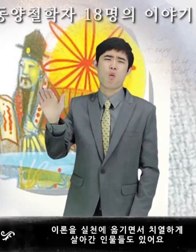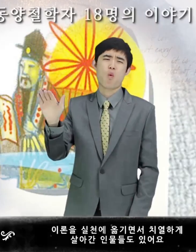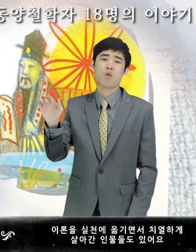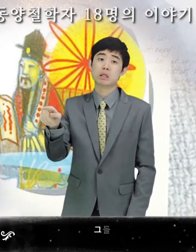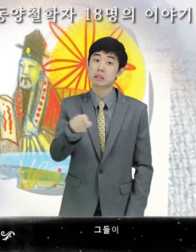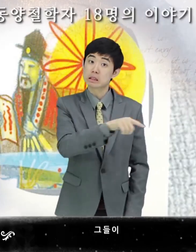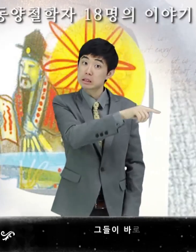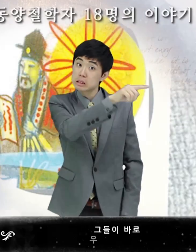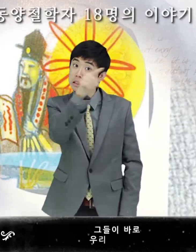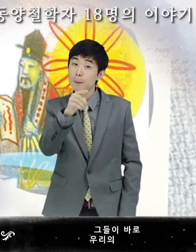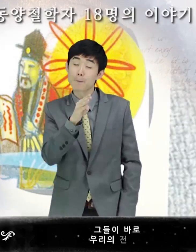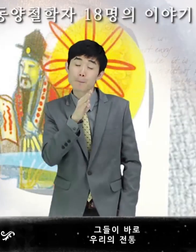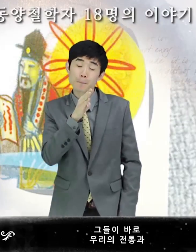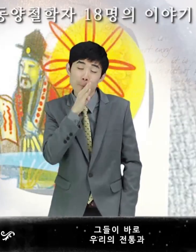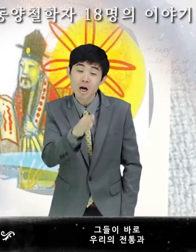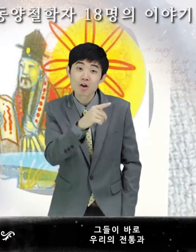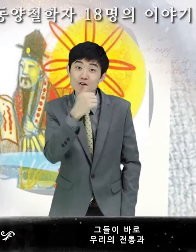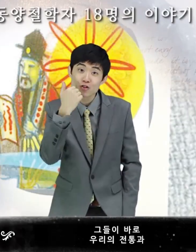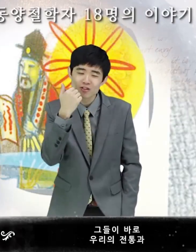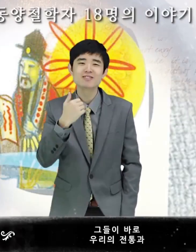그들이 바로 우리의 전통과